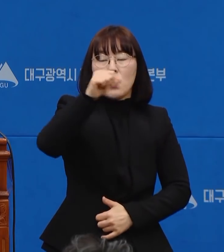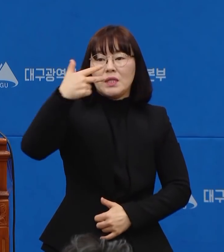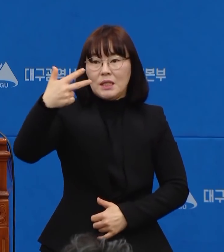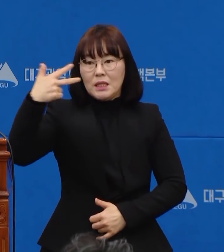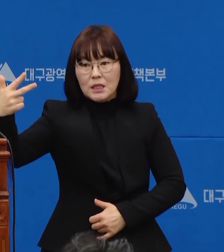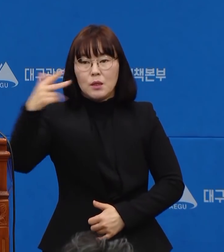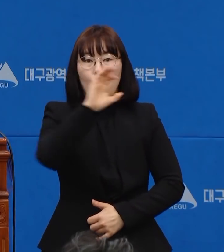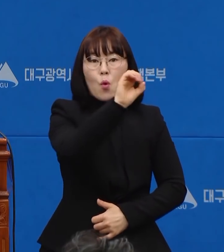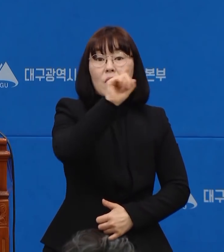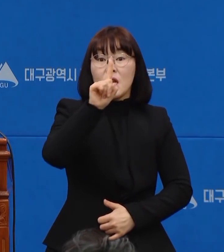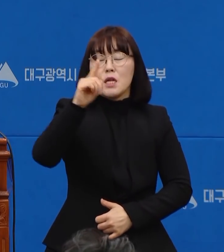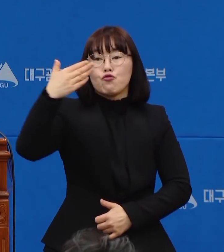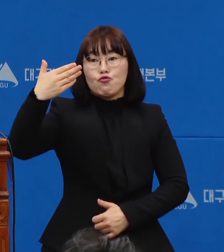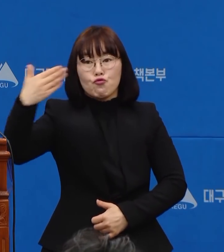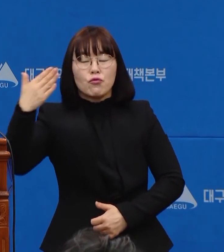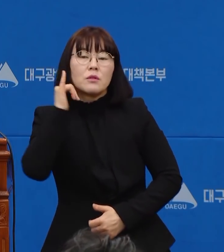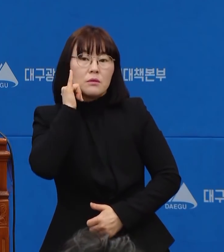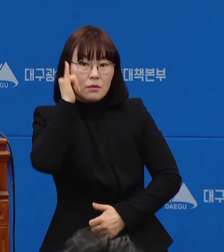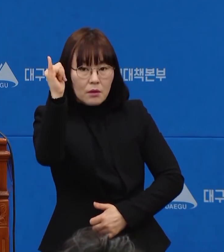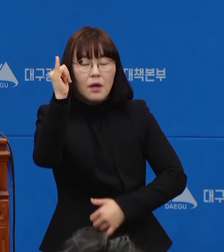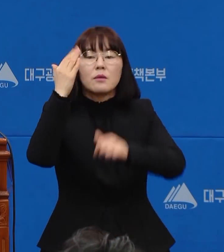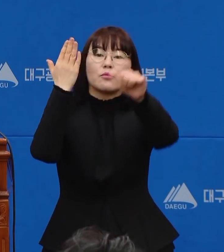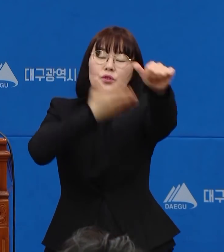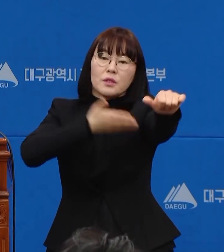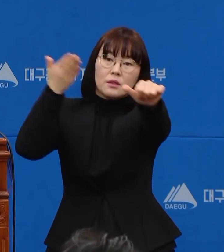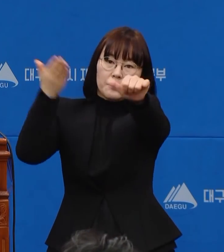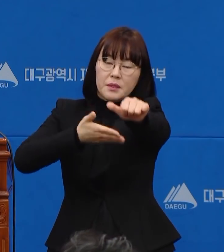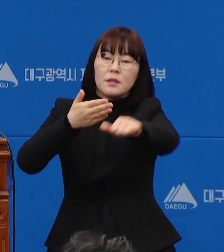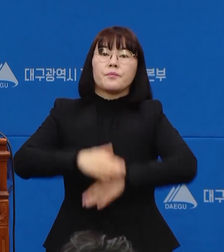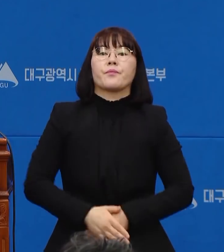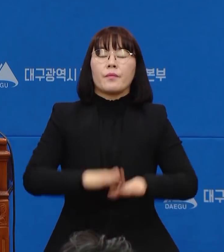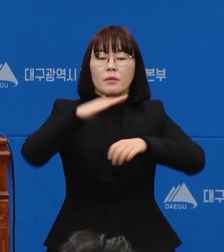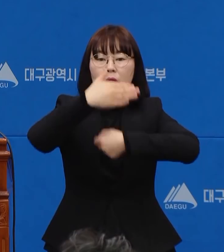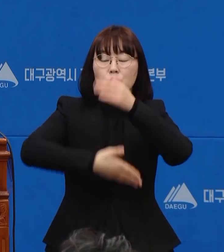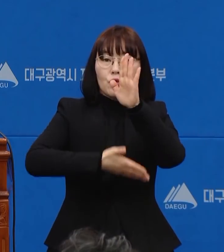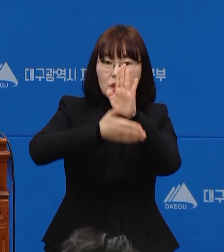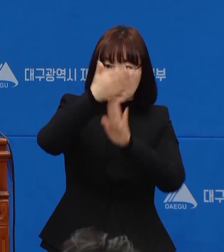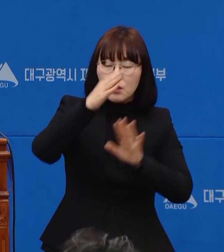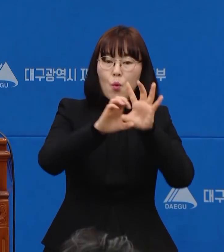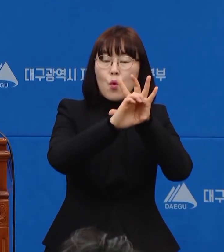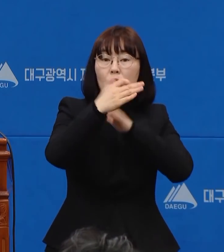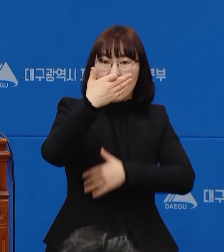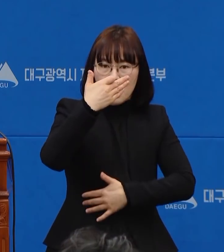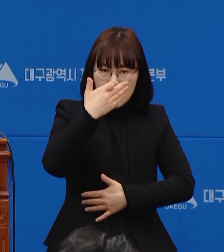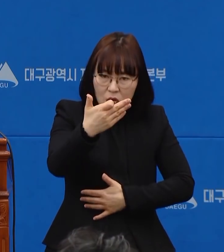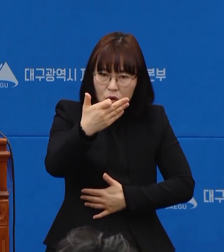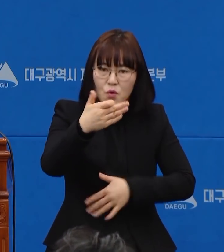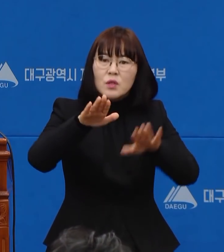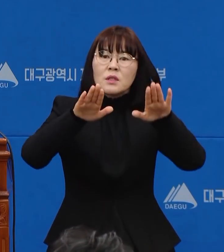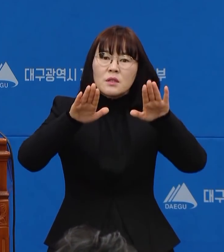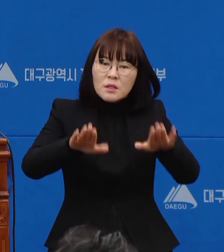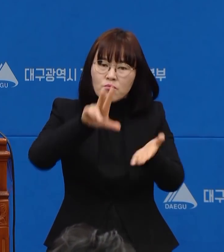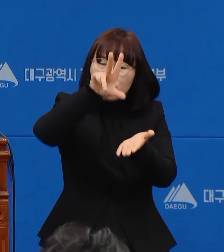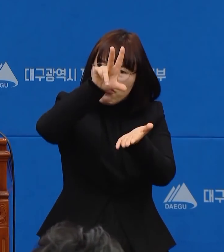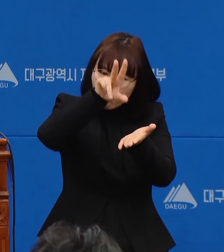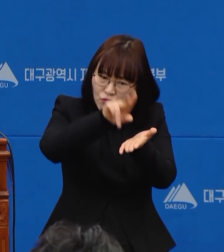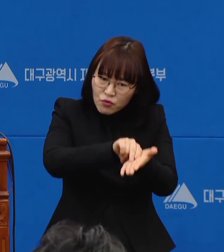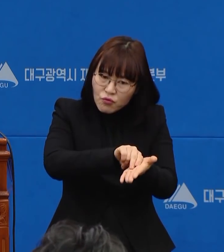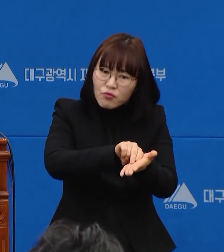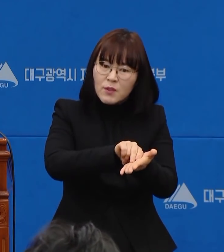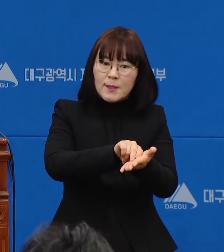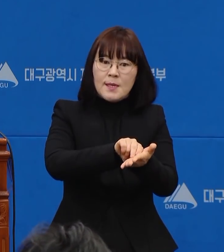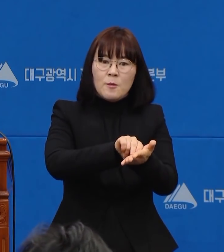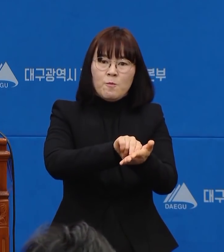15770199로 전화해 주시기 바랍니다. 대구시도 코로나19와의 전쟁에서 한 걸음도